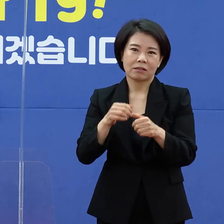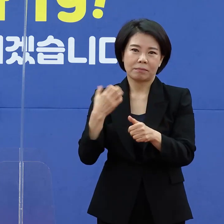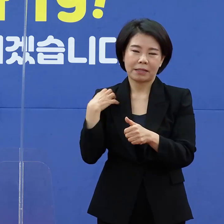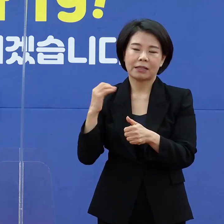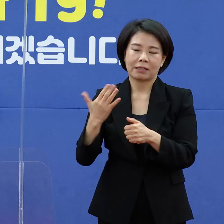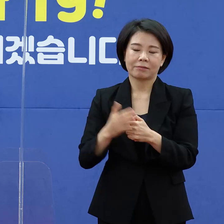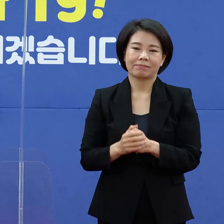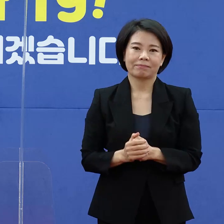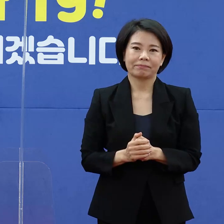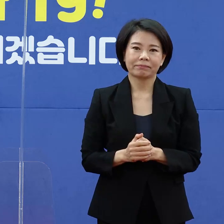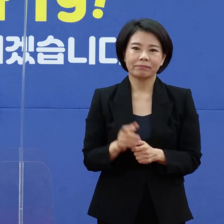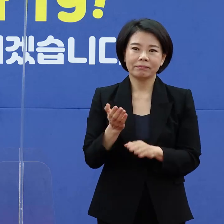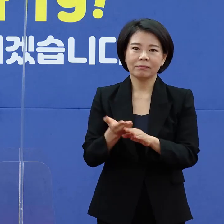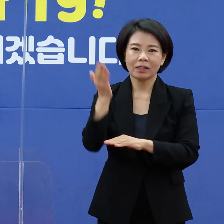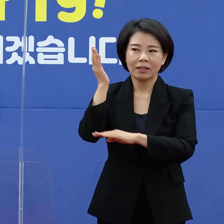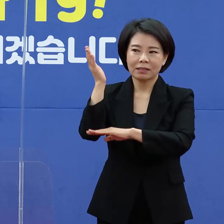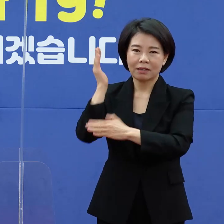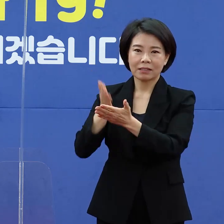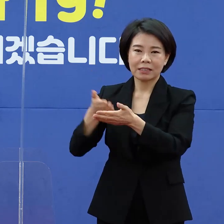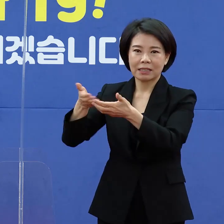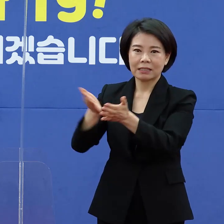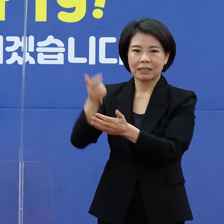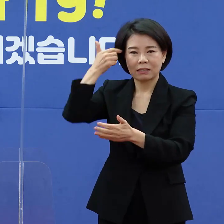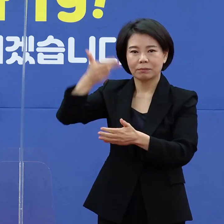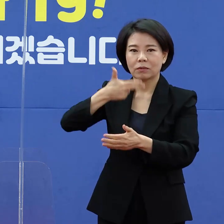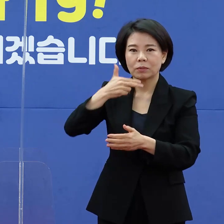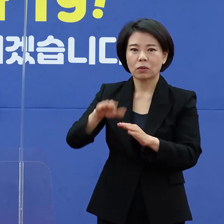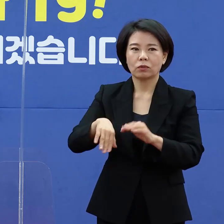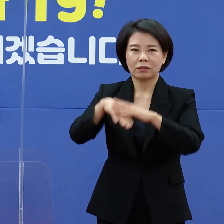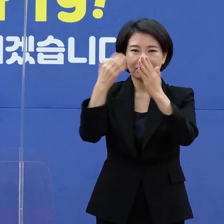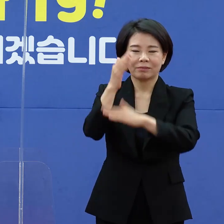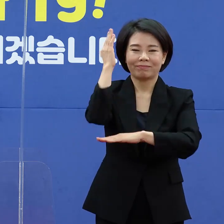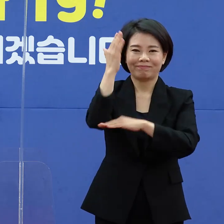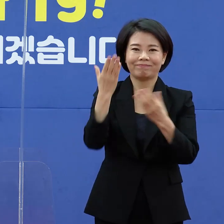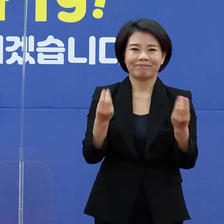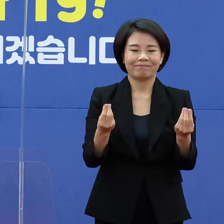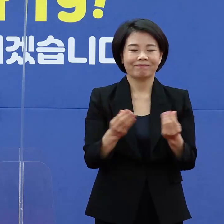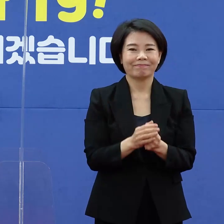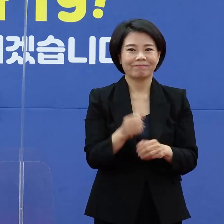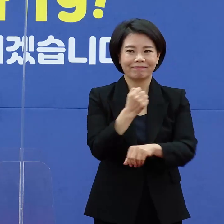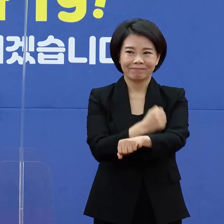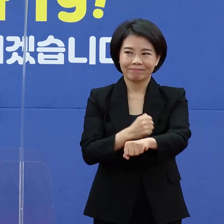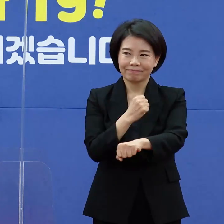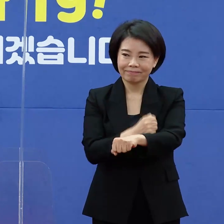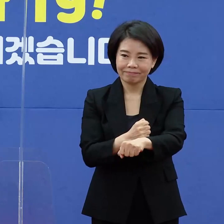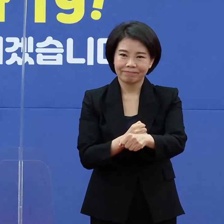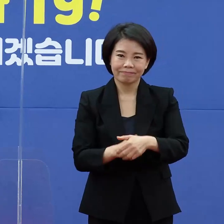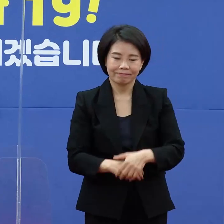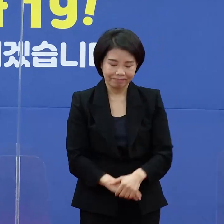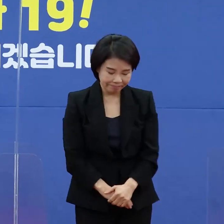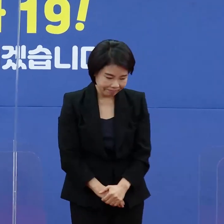네, 더 이상 기사단 질문이 없어 오늘 2중을 모두 마치겠습니다. 수고하셨습니다.